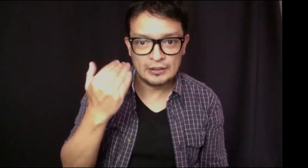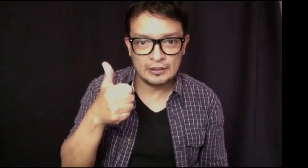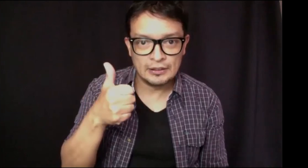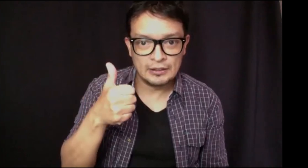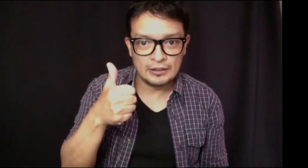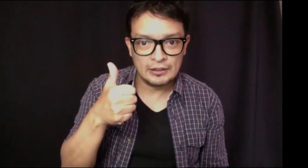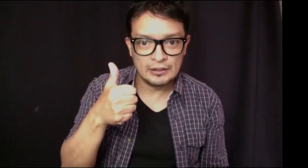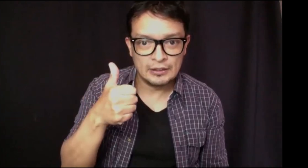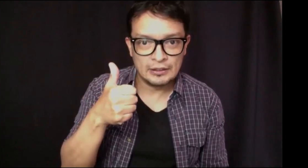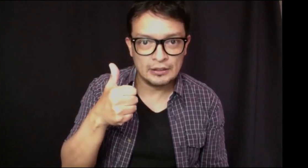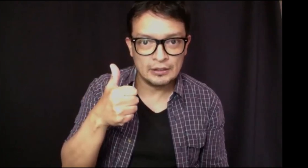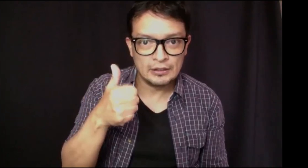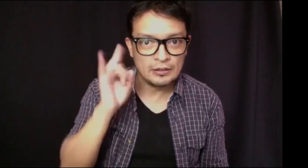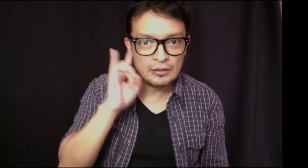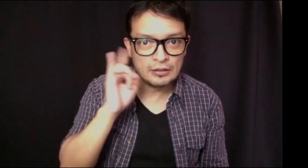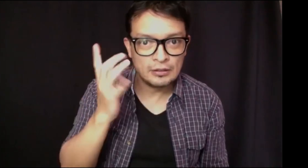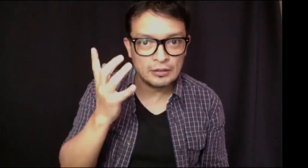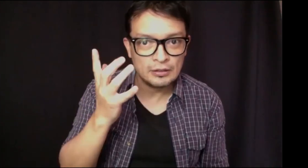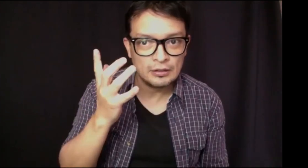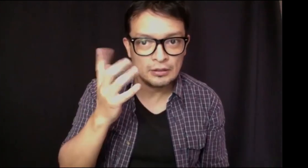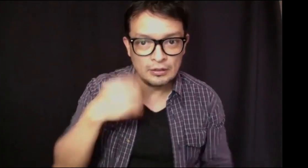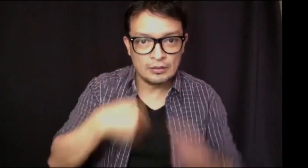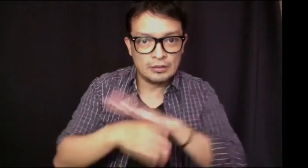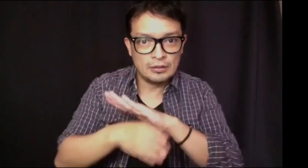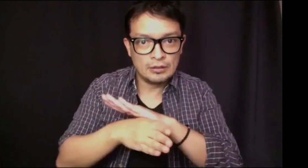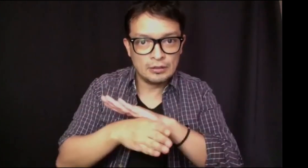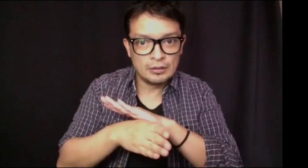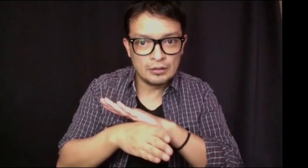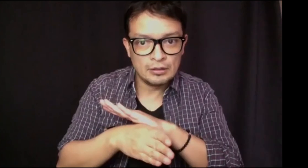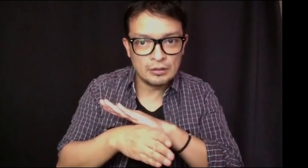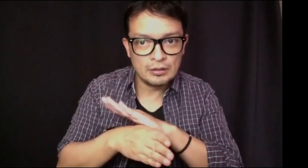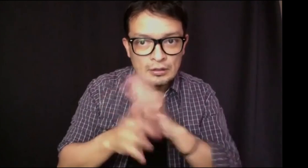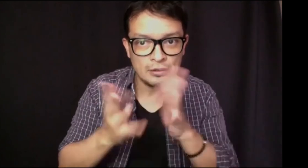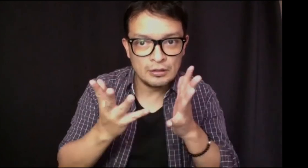Se fue un poquito tu volumen. Qué pena que estés. Perdón. Dios mío, qué pena.